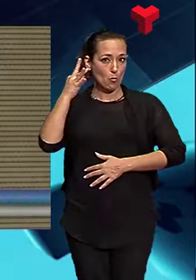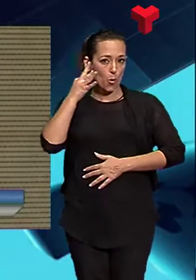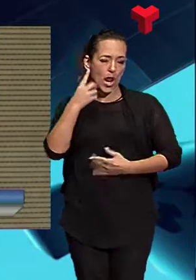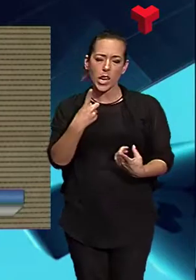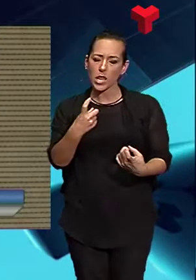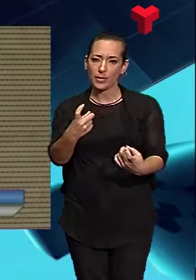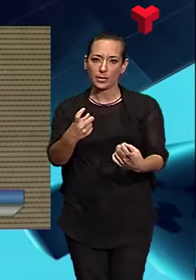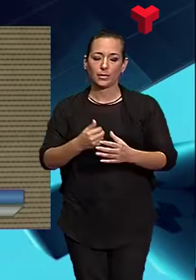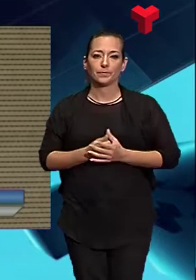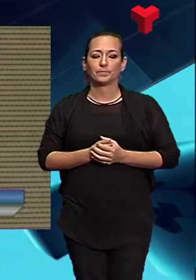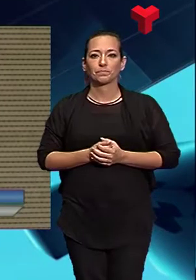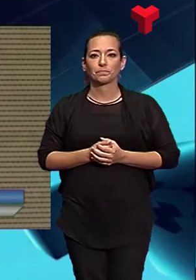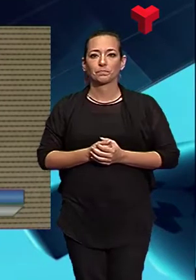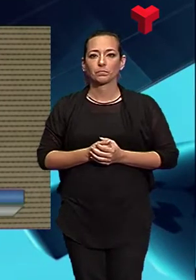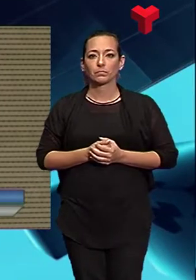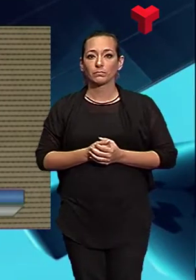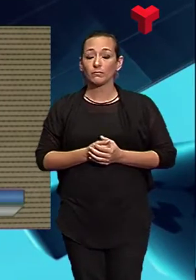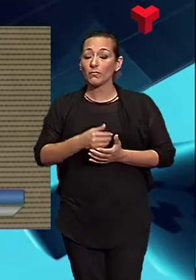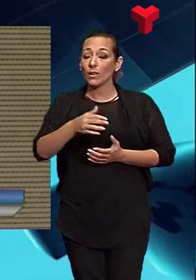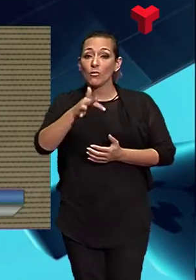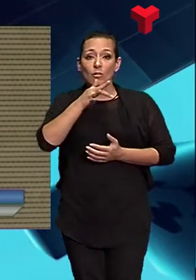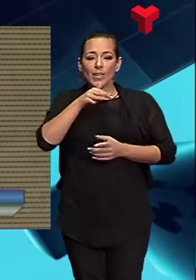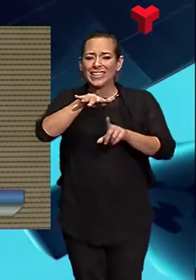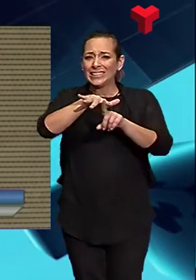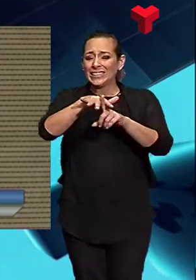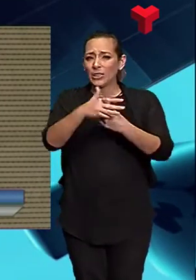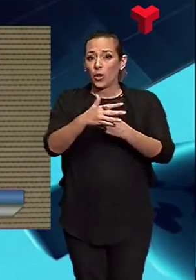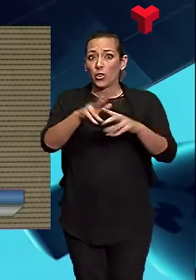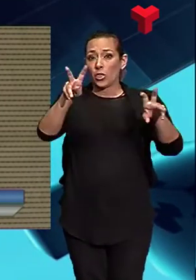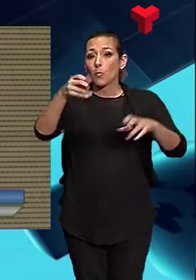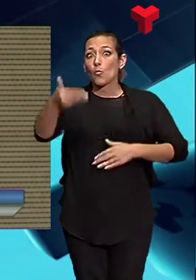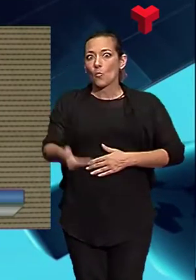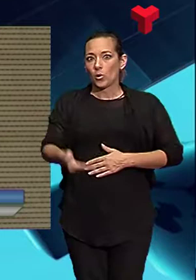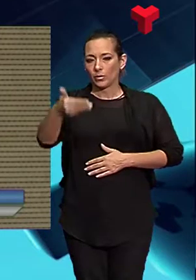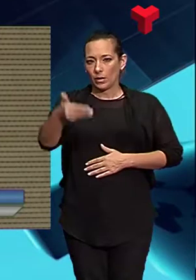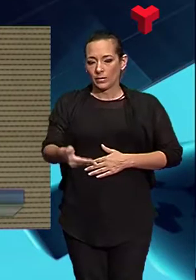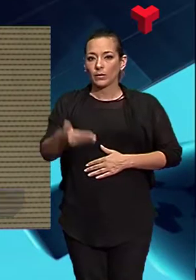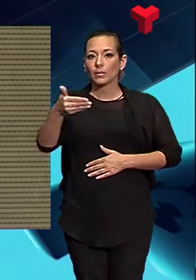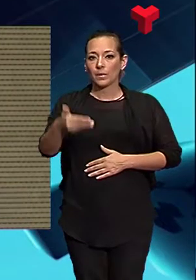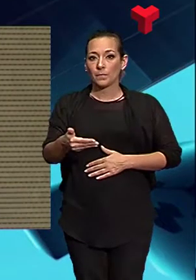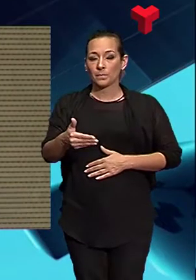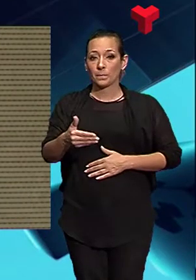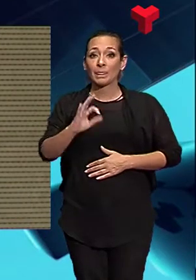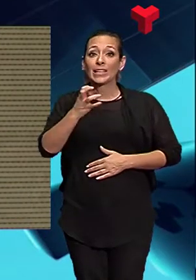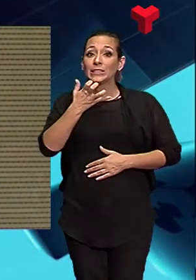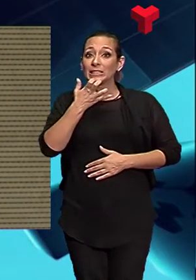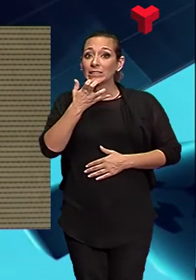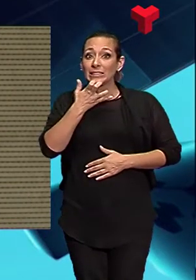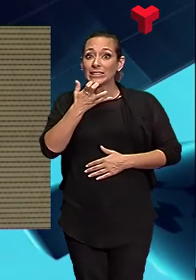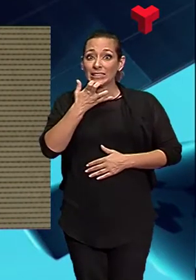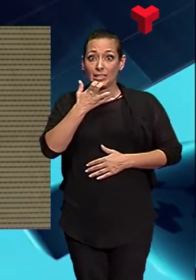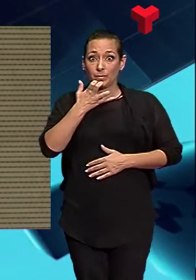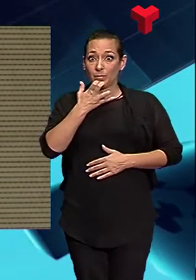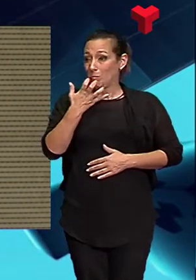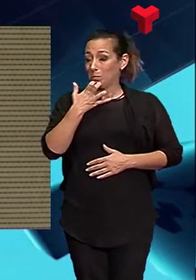Continua sent una sacra molt, molt important a la nostra societat. Queda ben segur que si això tingués una causa